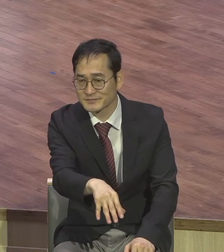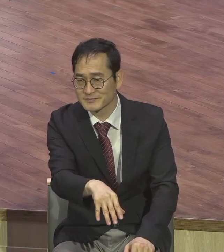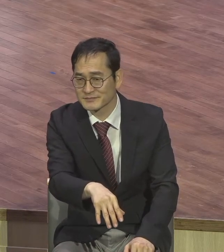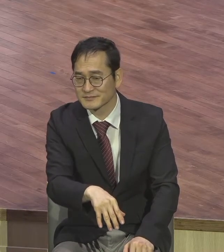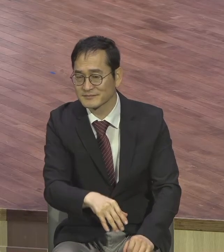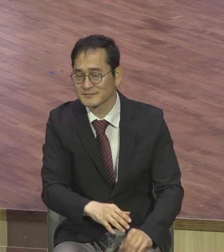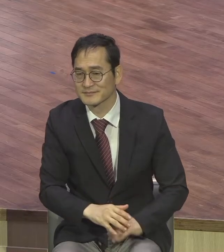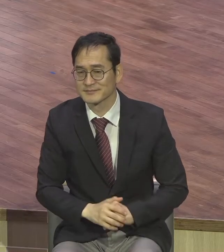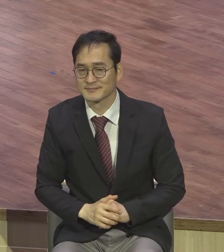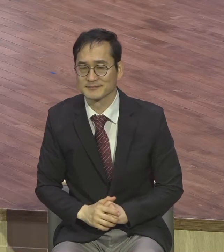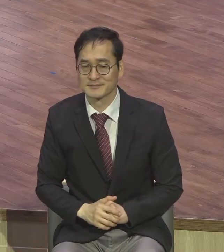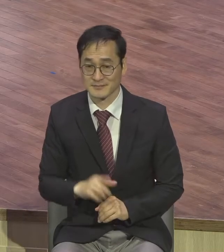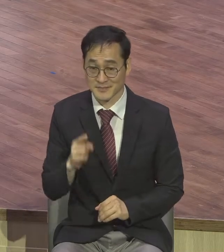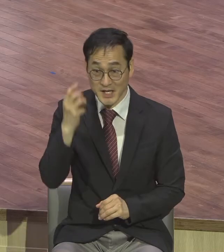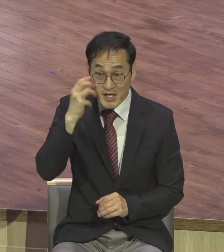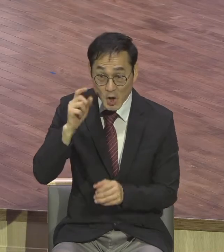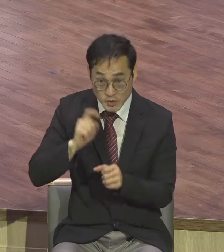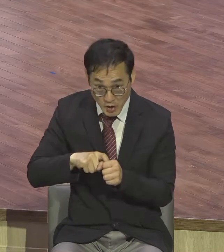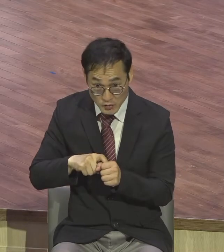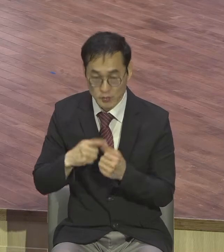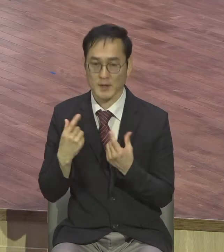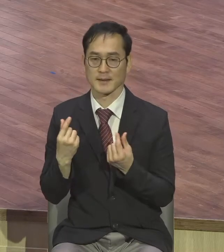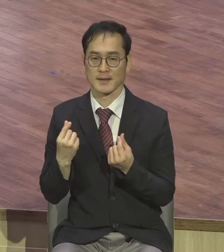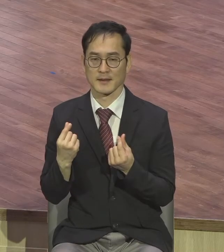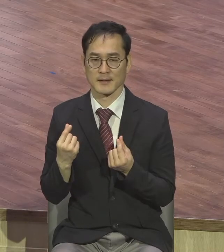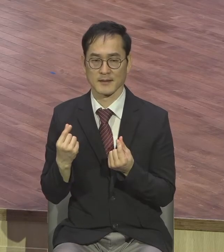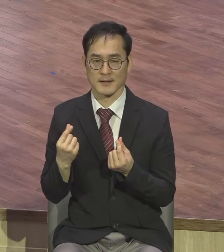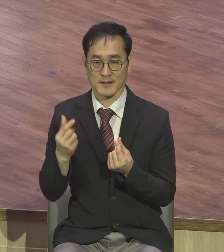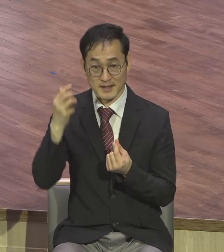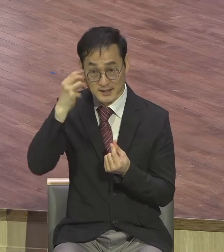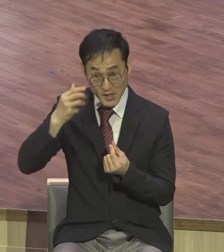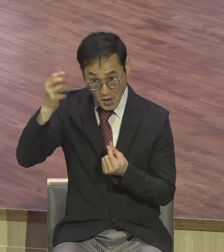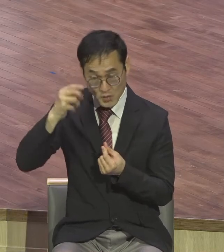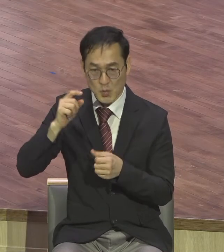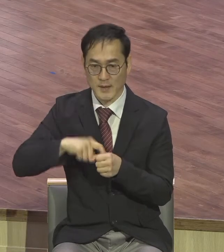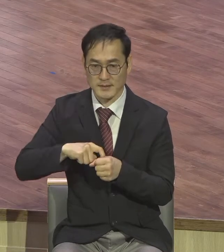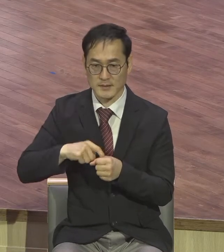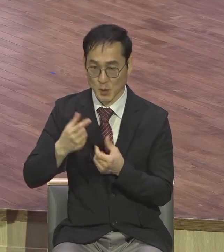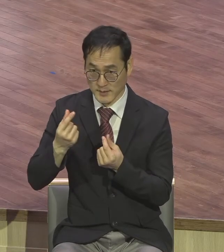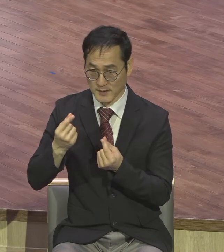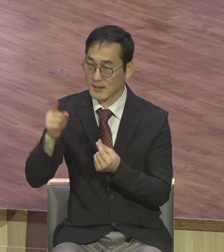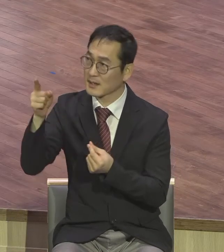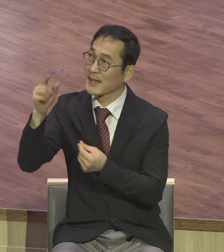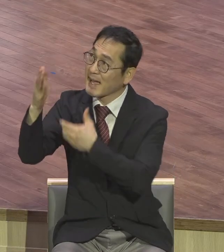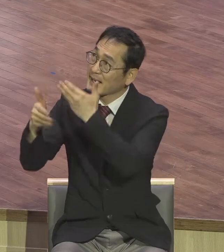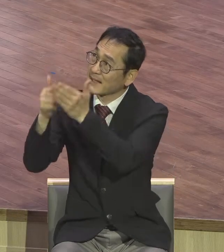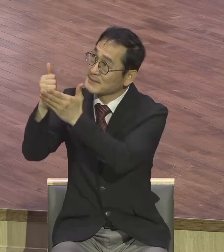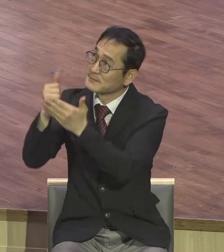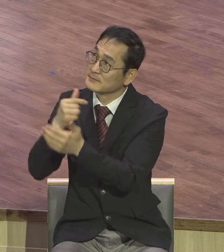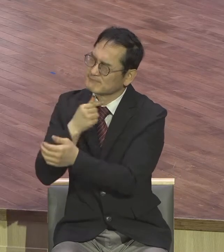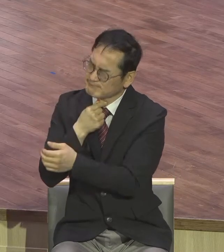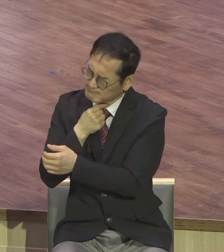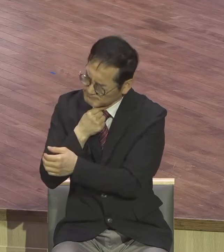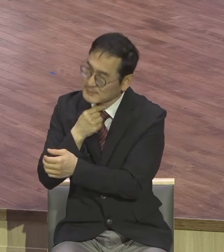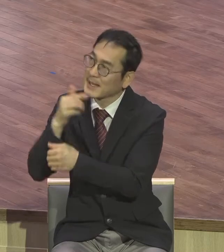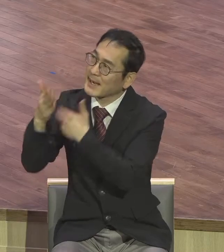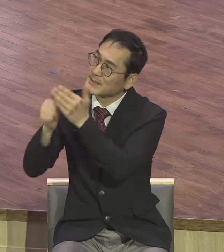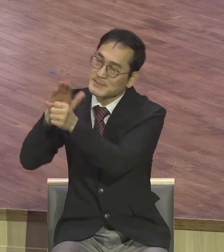영증기 삶도 마찬가지 우리가 하나님 나를 사랑한다면 내가 먼저